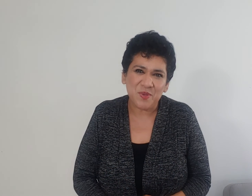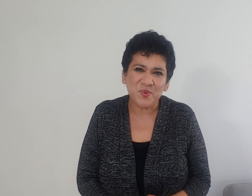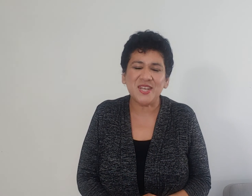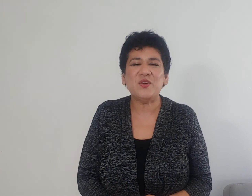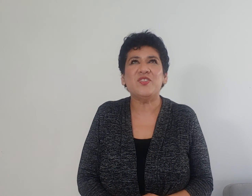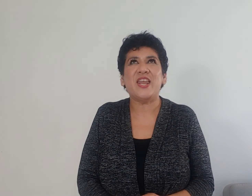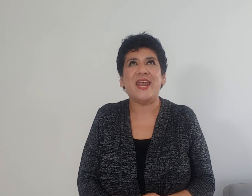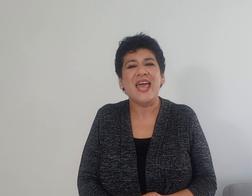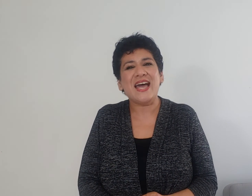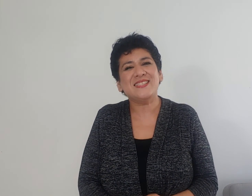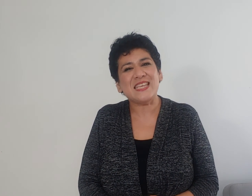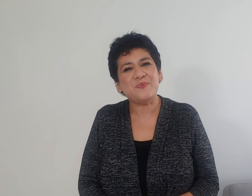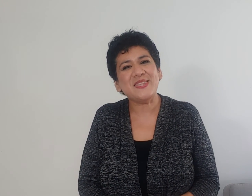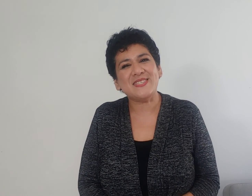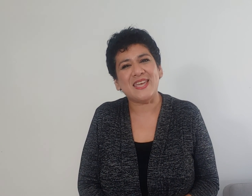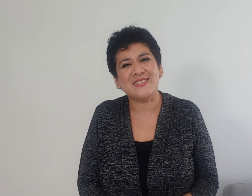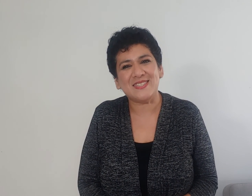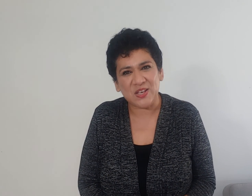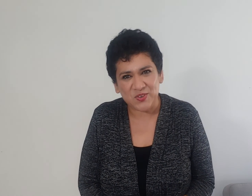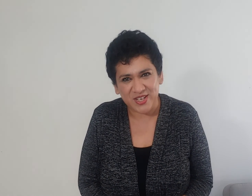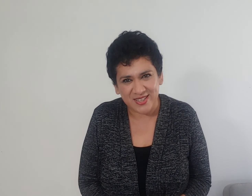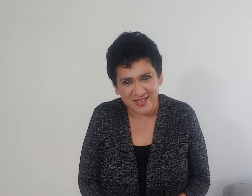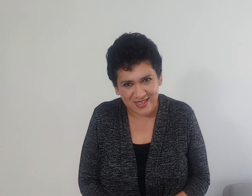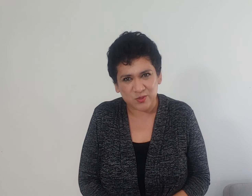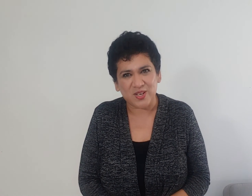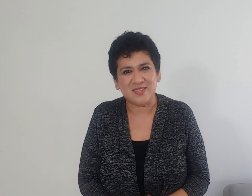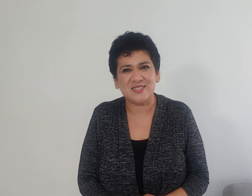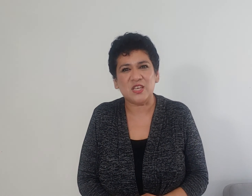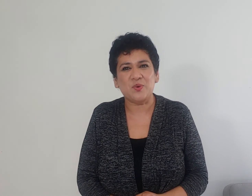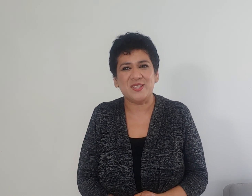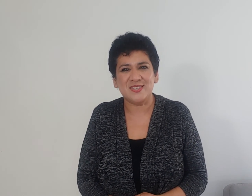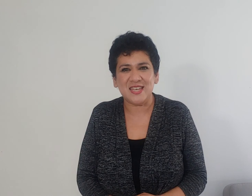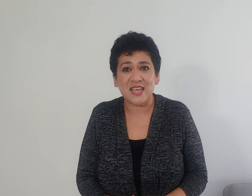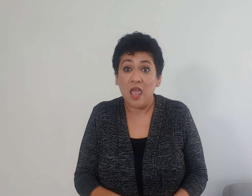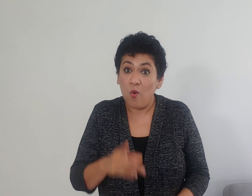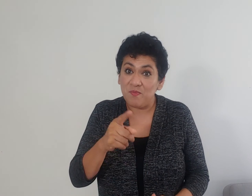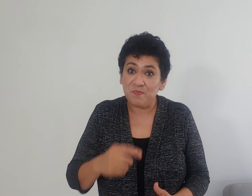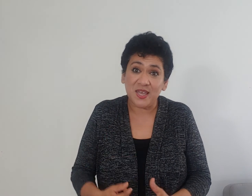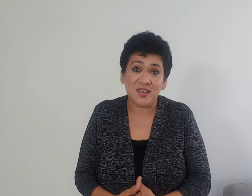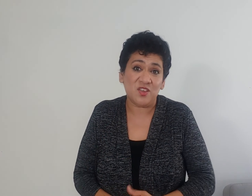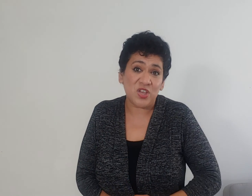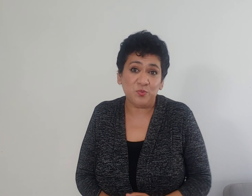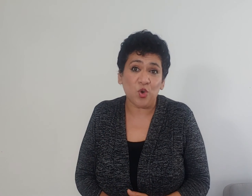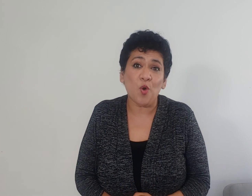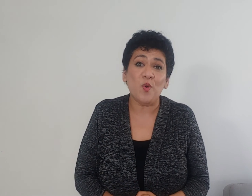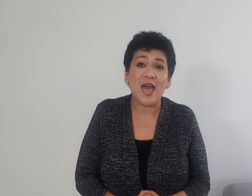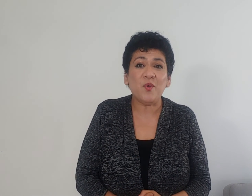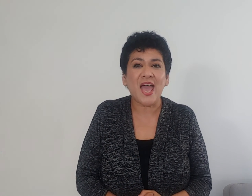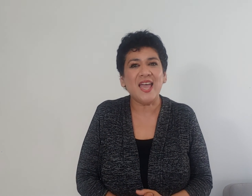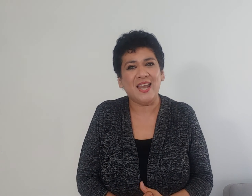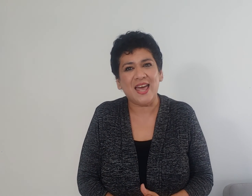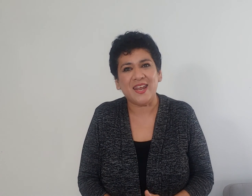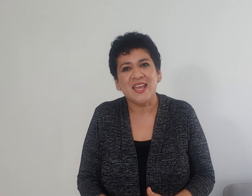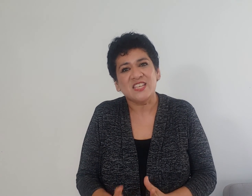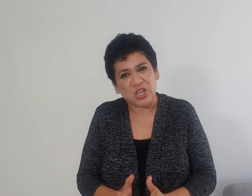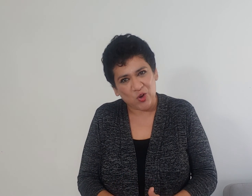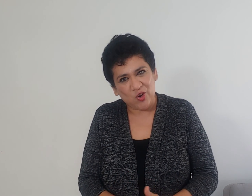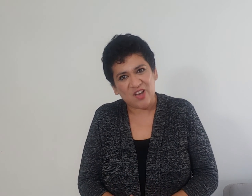me pueden encontrar al 626-536-4527 o a mi página de Facebook como Laura Aguilar, psicóloga